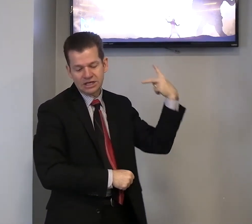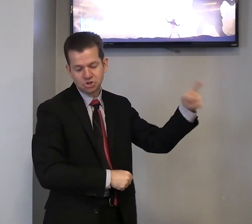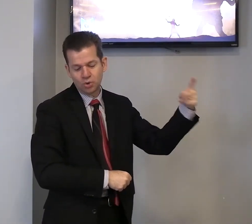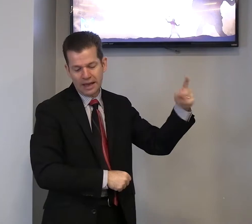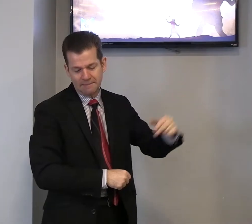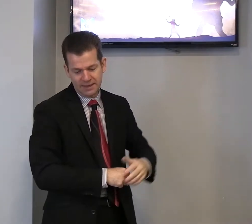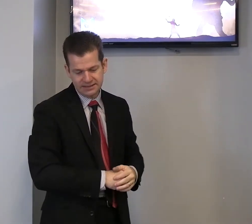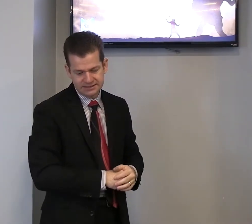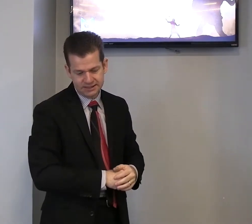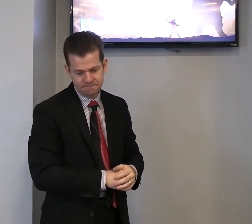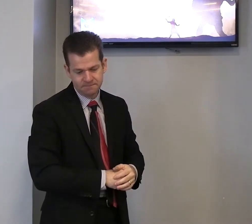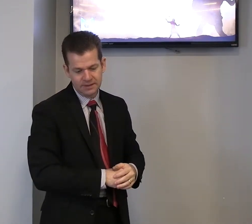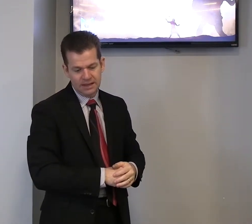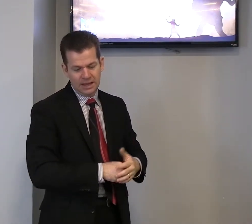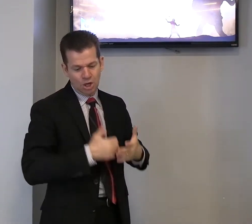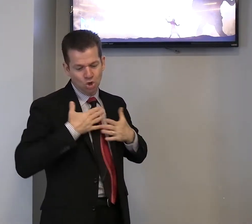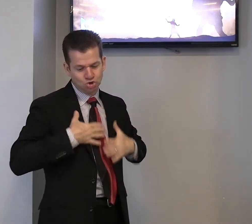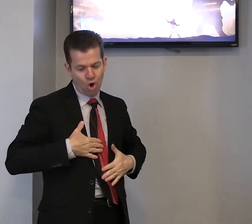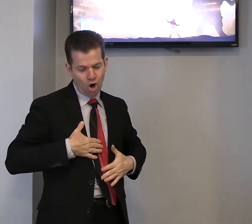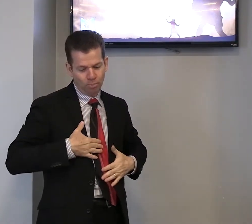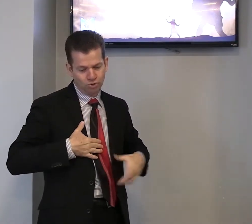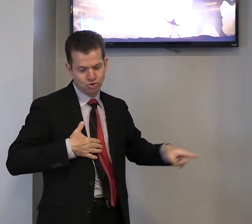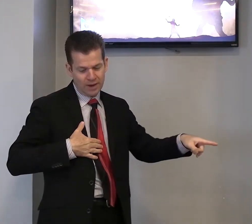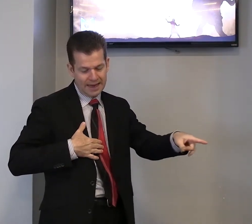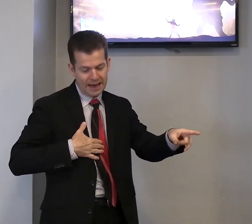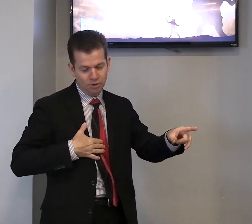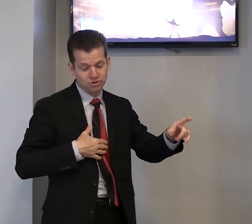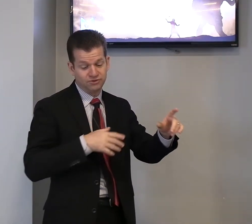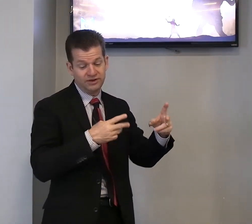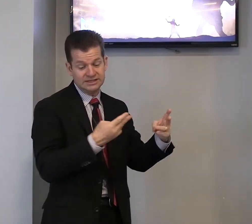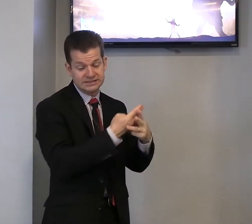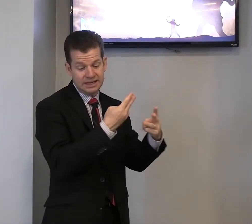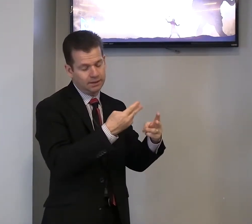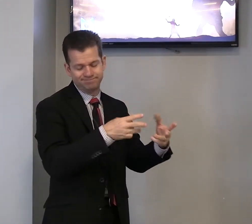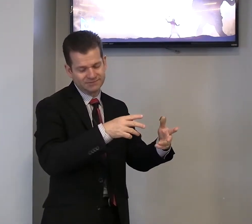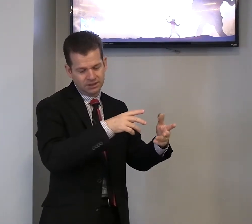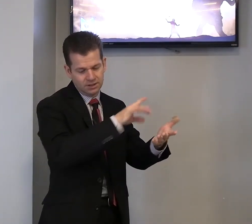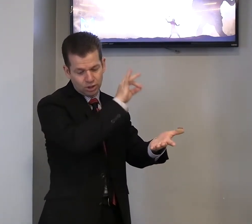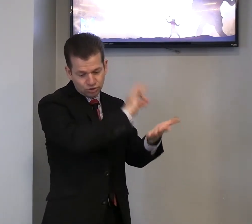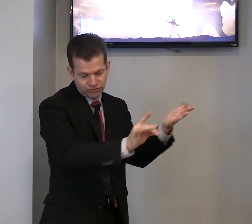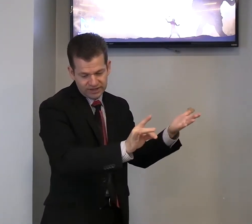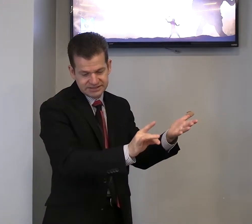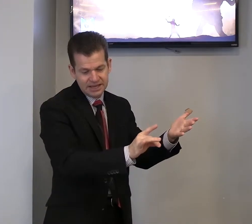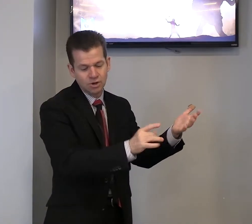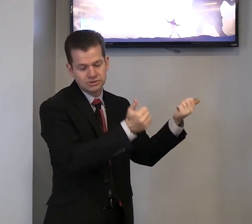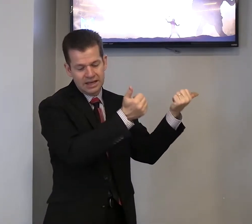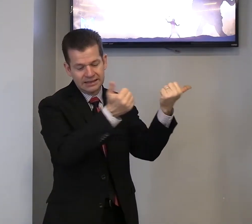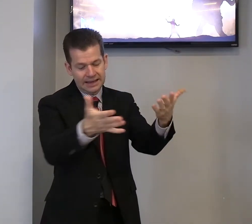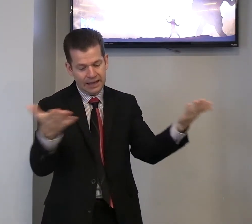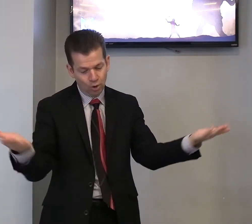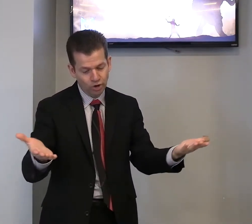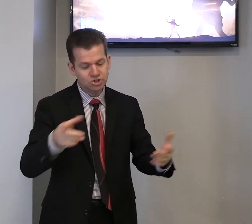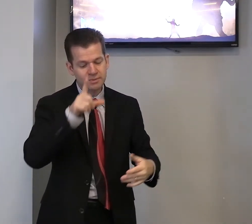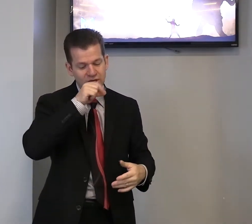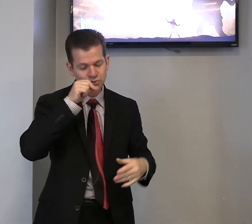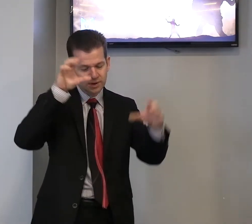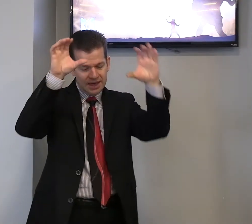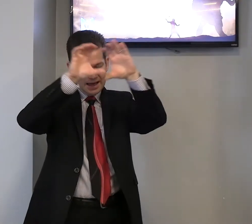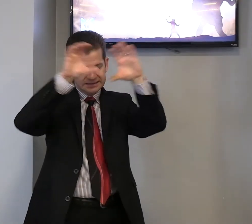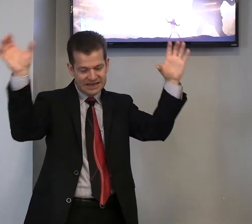a sua cabeça, e os corpos dos filisteus, darei hoje mesmo às